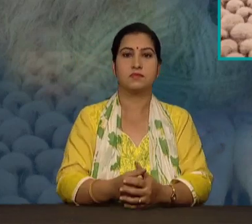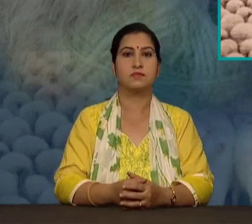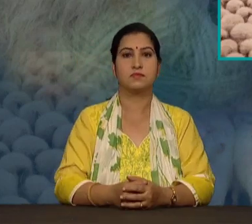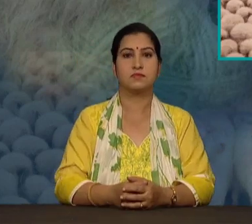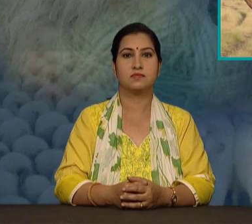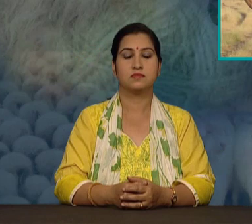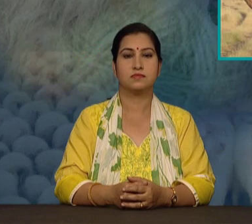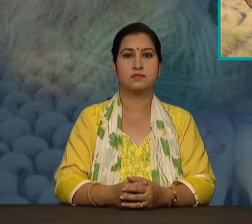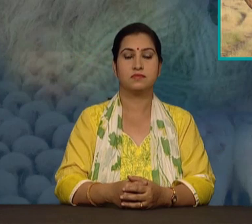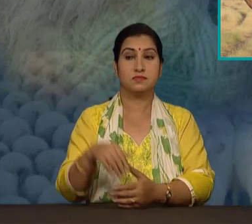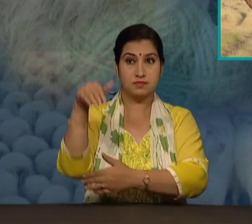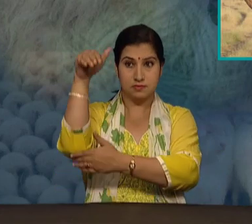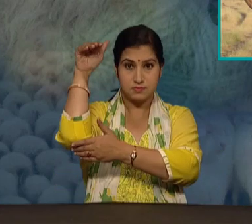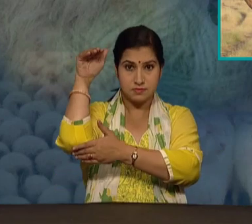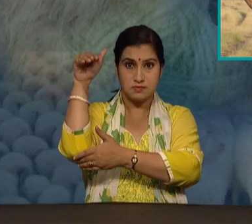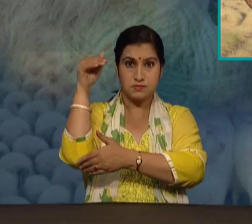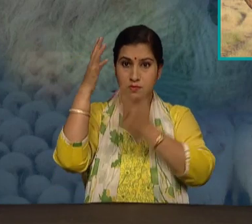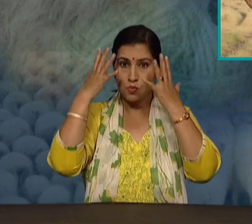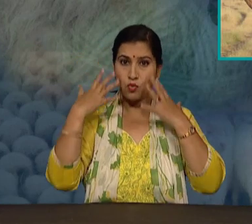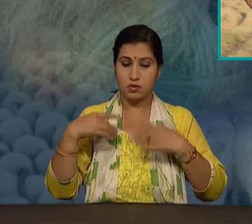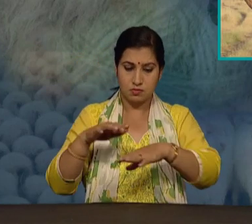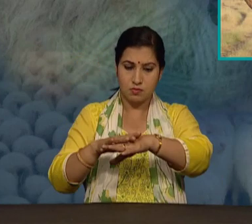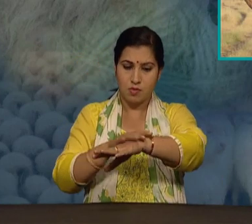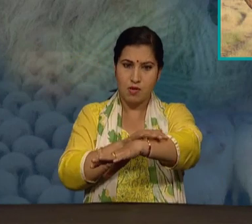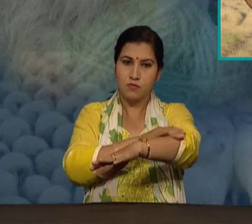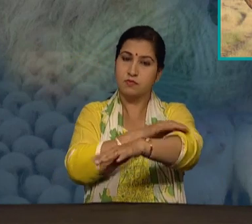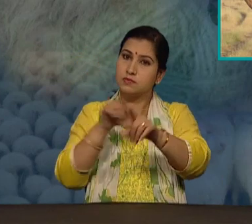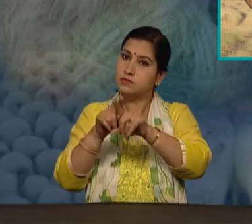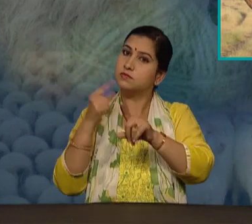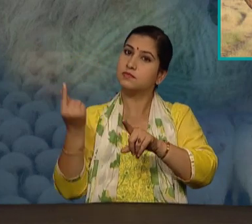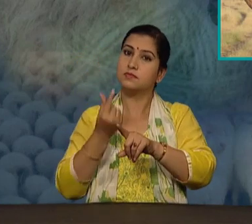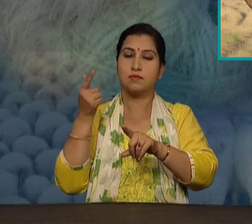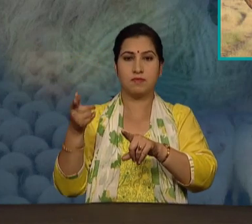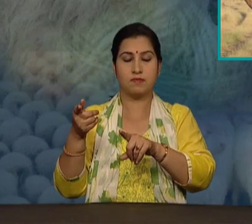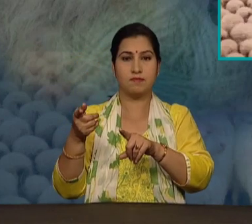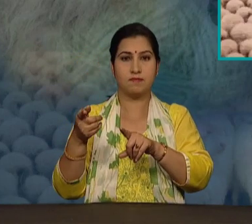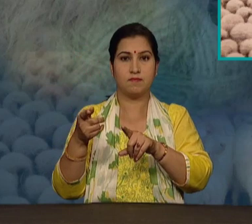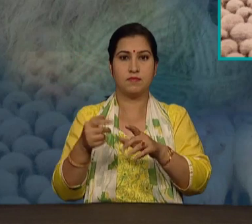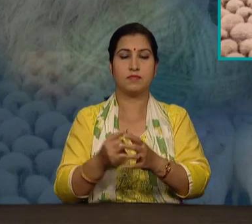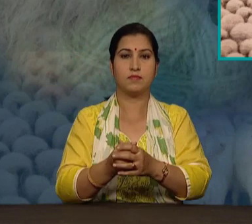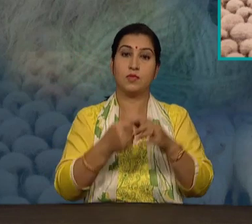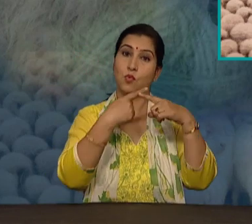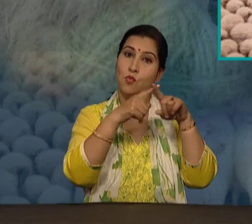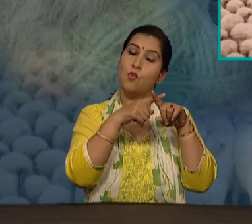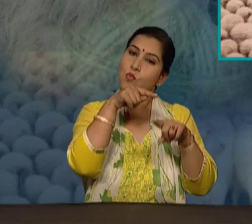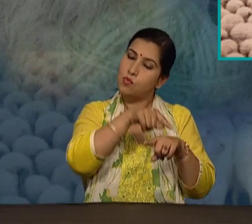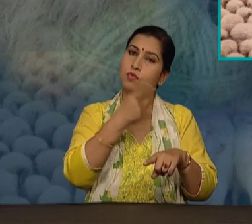उट के शरीर के बालों का उपयोग भी उन के रूप में किया जाता है